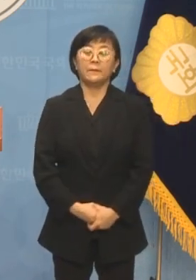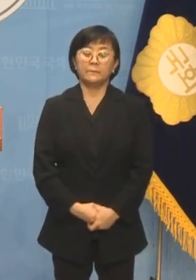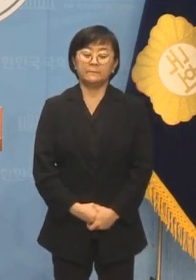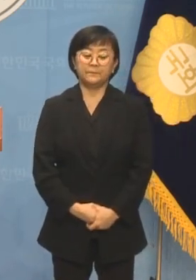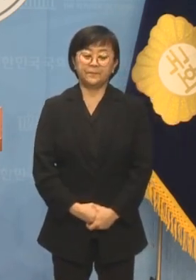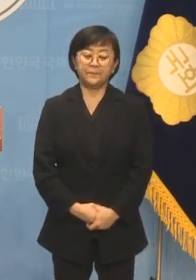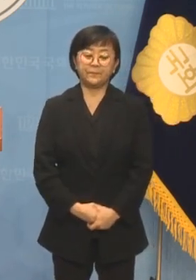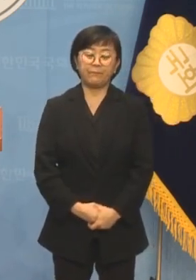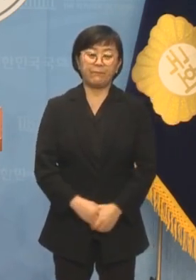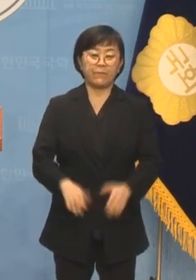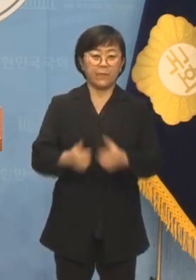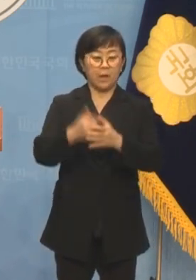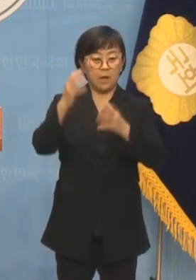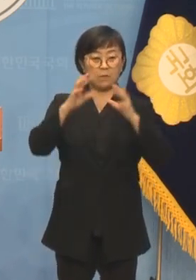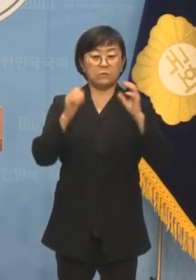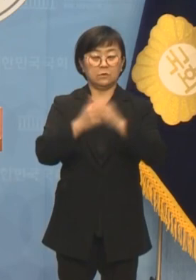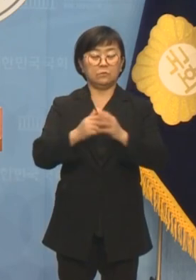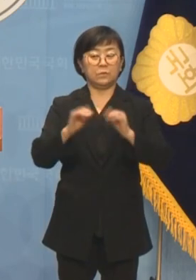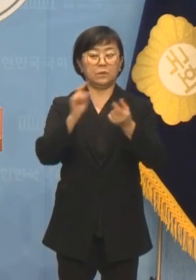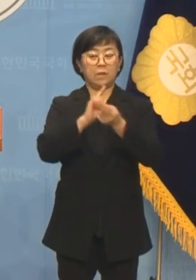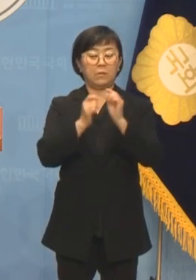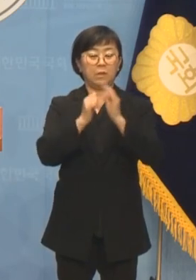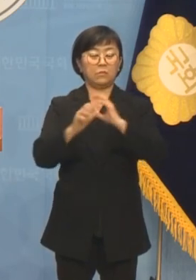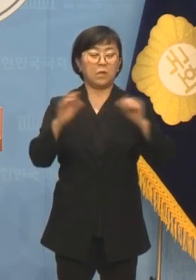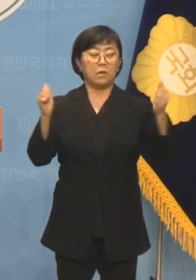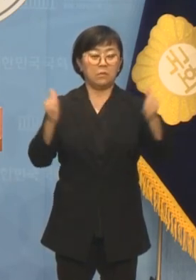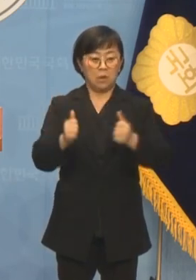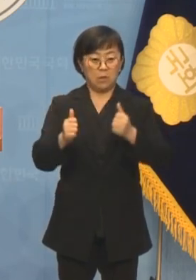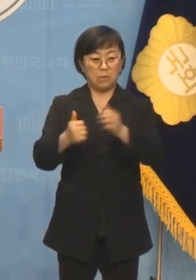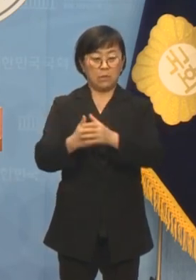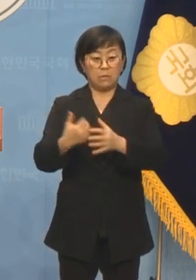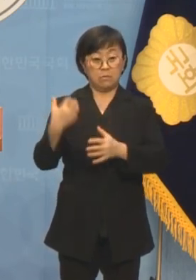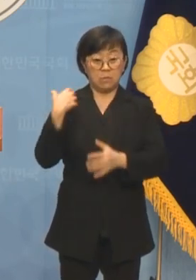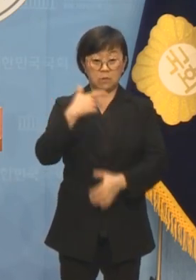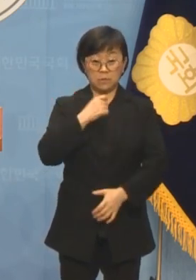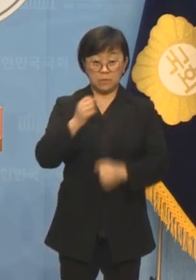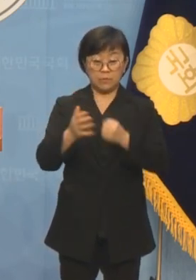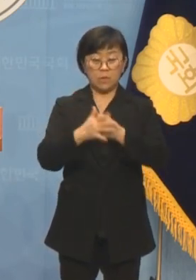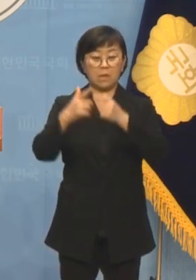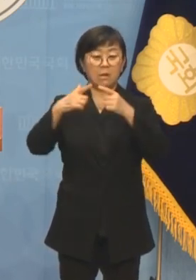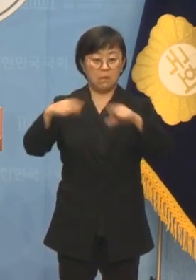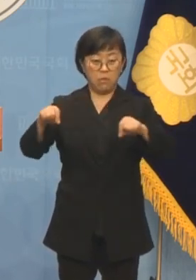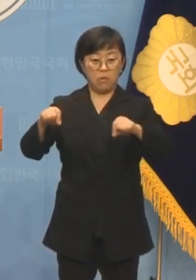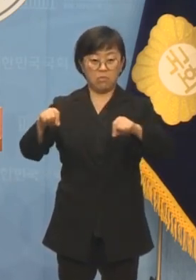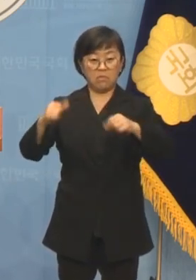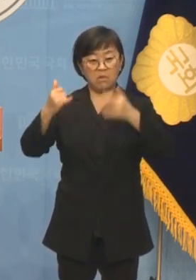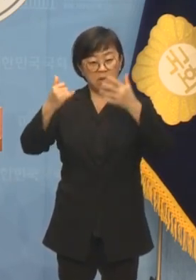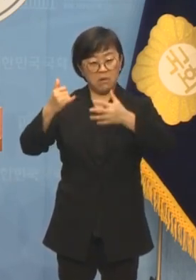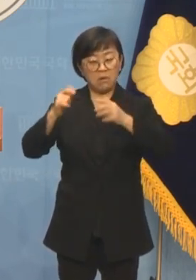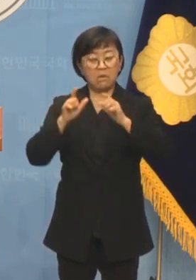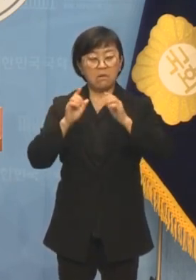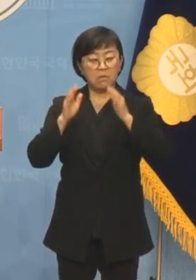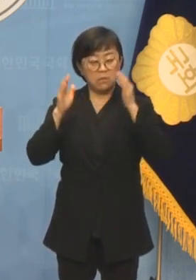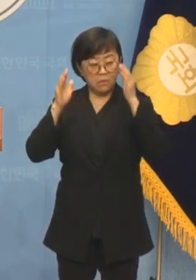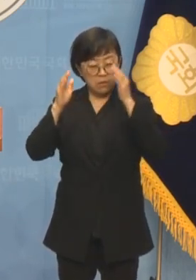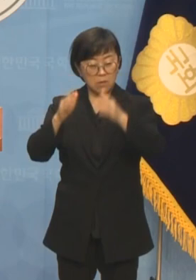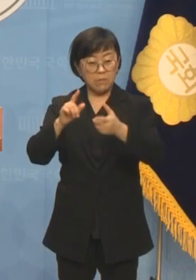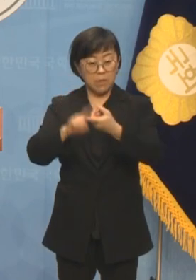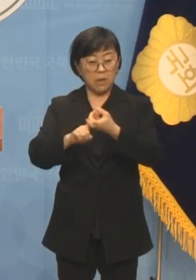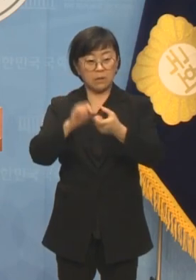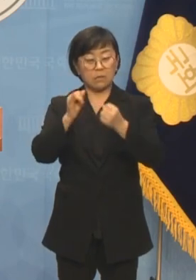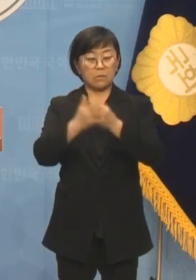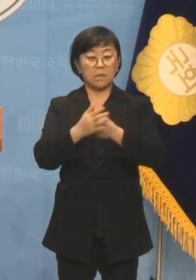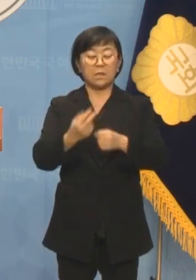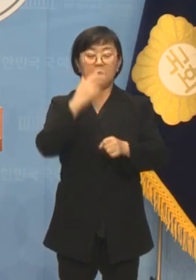대한민국 국민을 대변하는 국회의원이 되겠다는 사람이 일본 극우론자나 펄법한 주장을 해왔다니